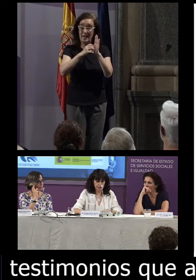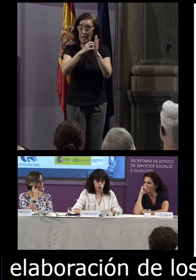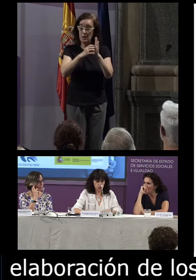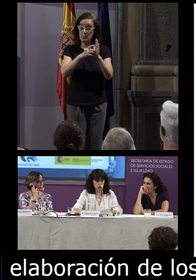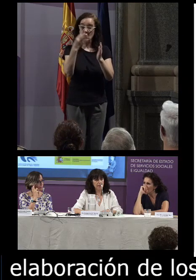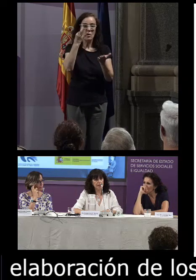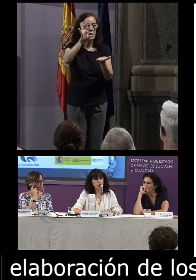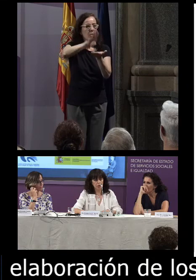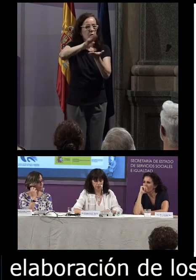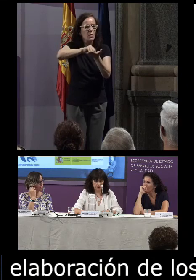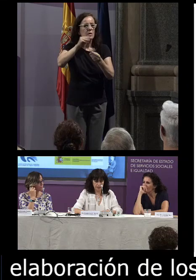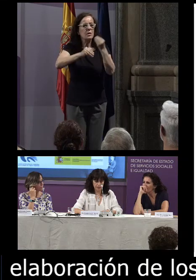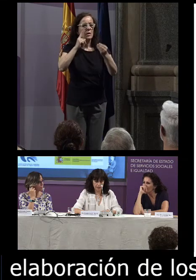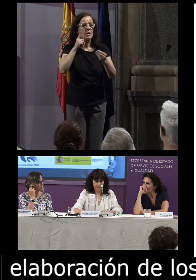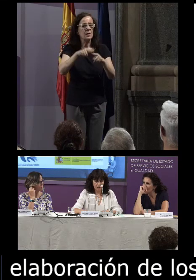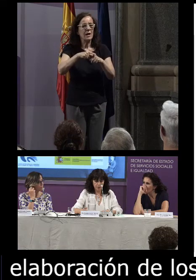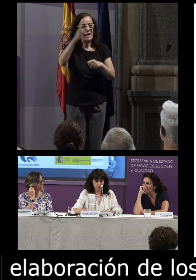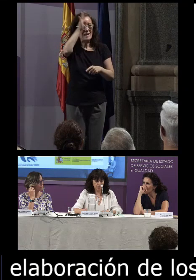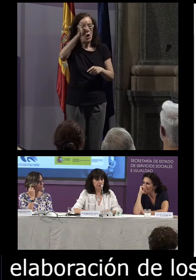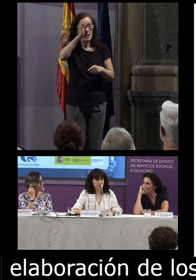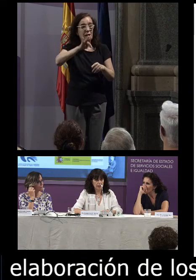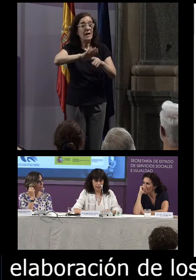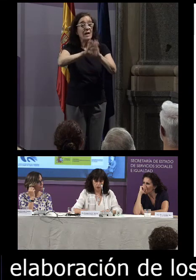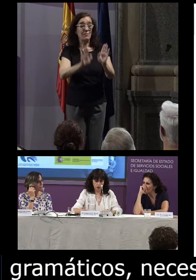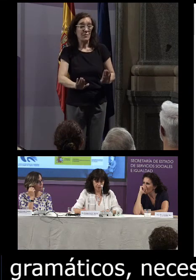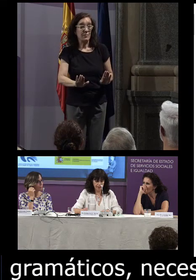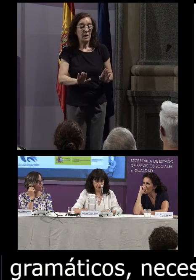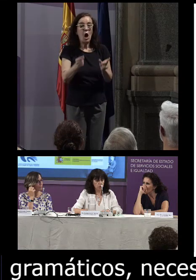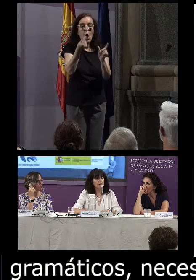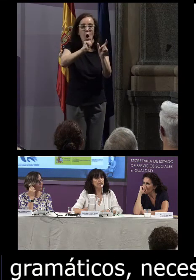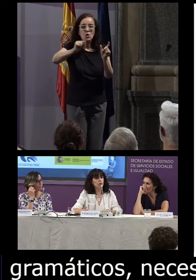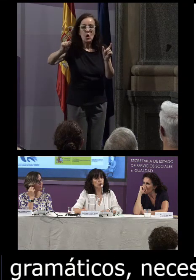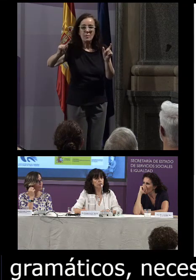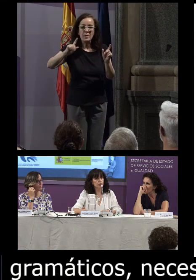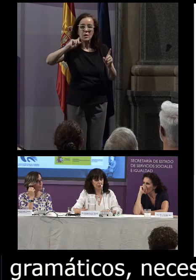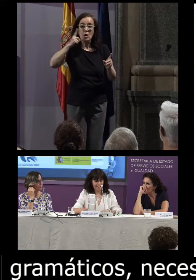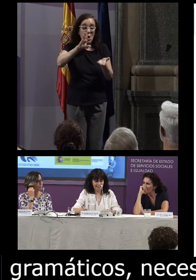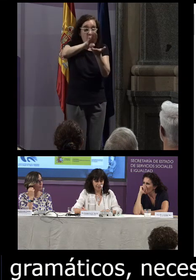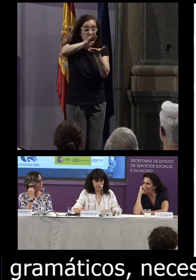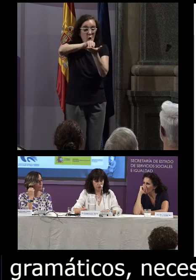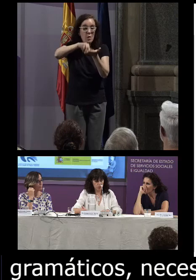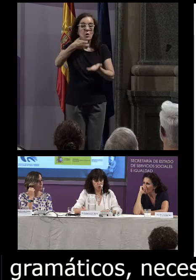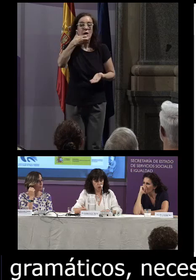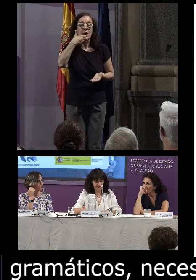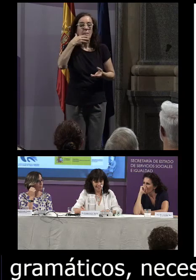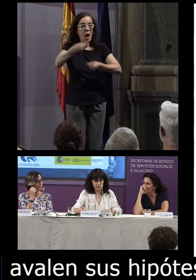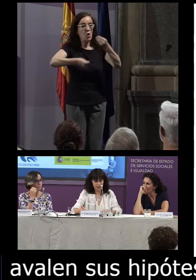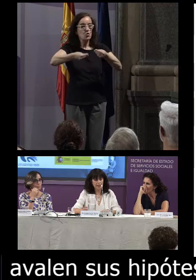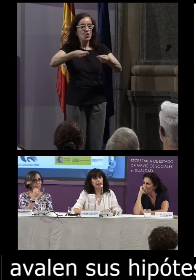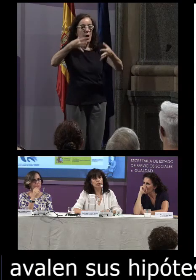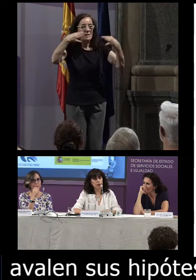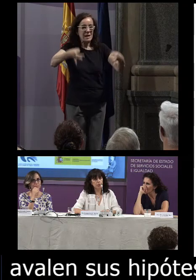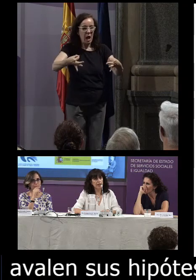documentar usos que avalen sus hipótesis y por último la ortografía encuentra en los corpus ejemplos de uso real